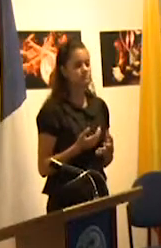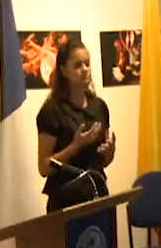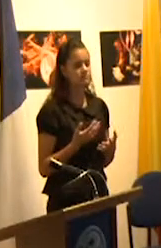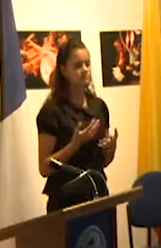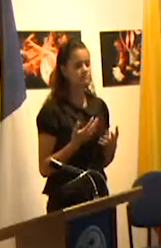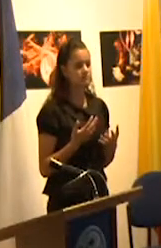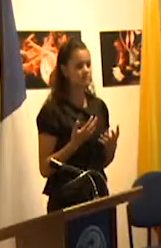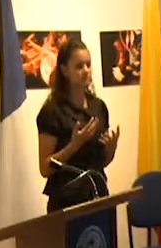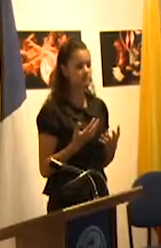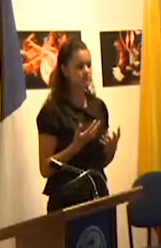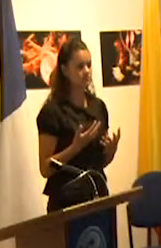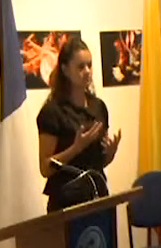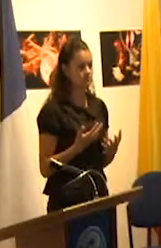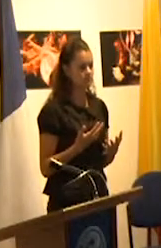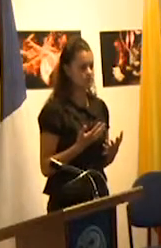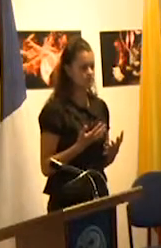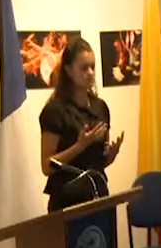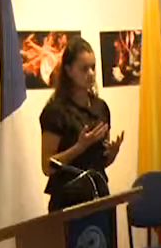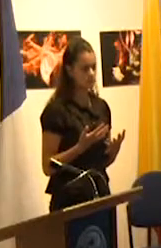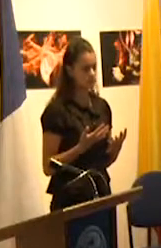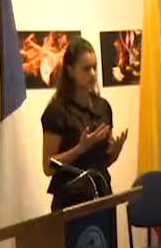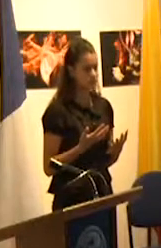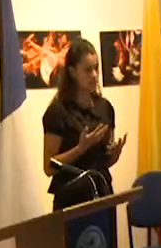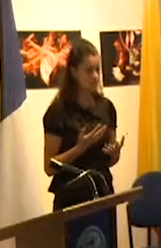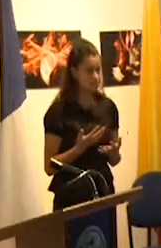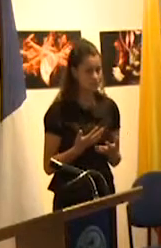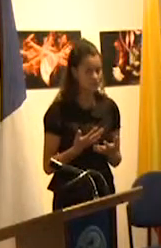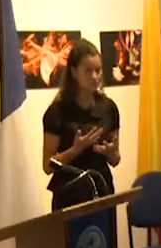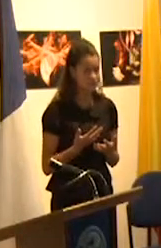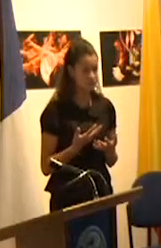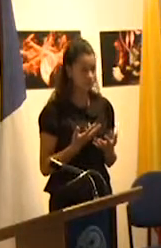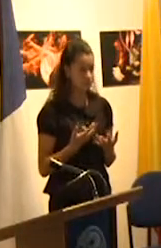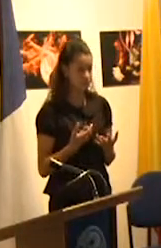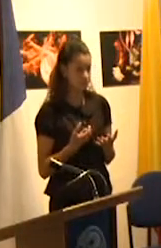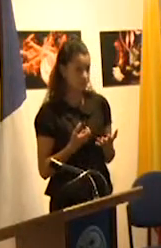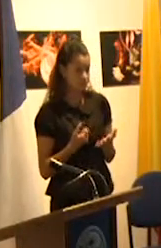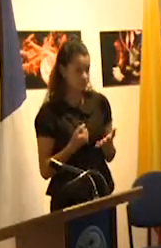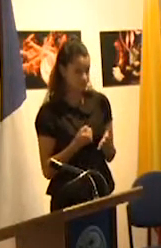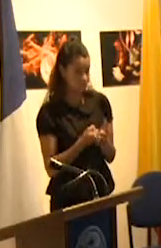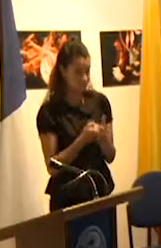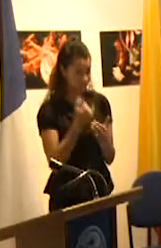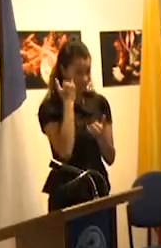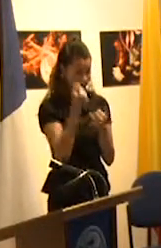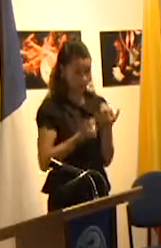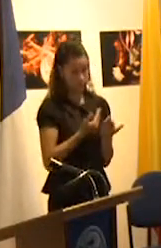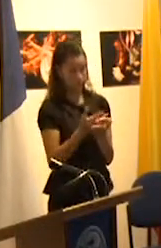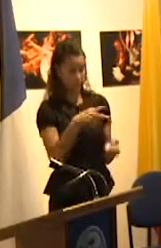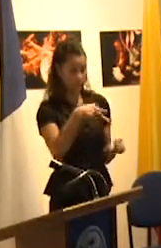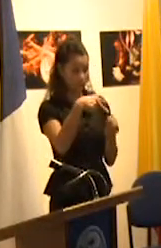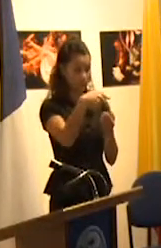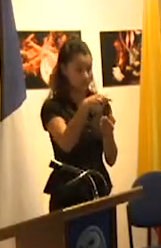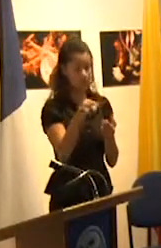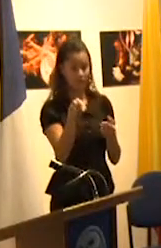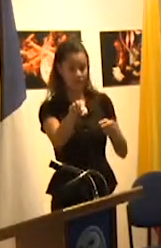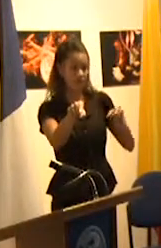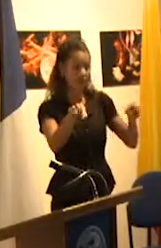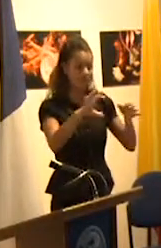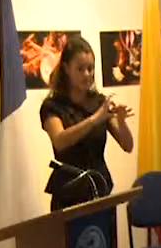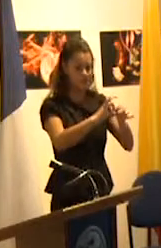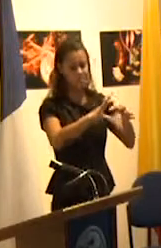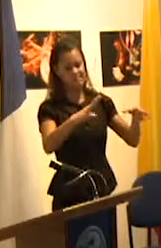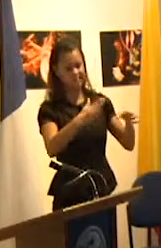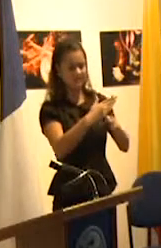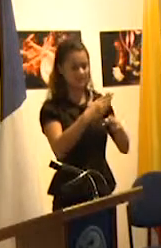generando una impronta de una educación digamos que rompa con la estructura de la